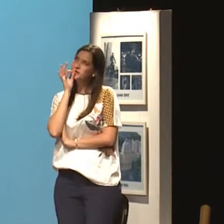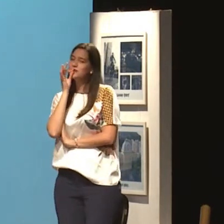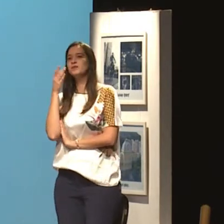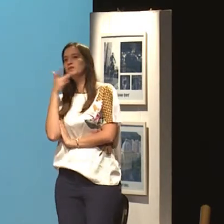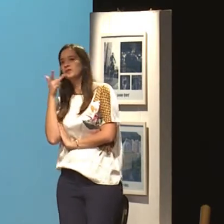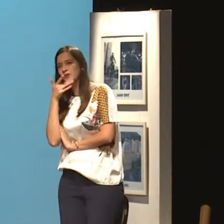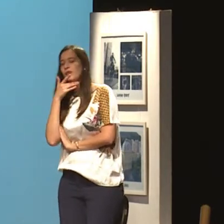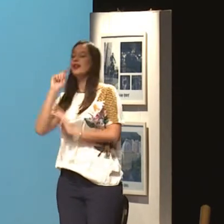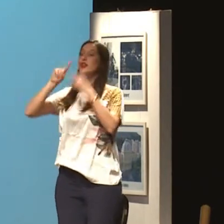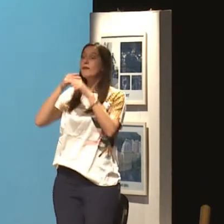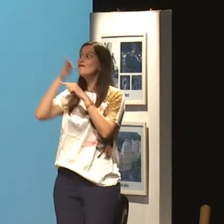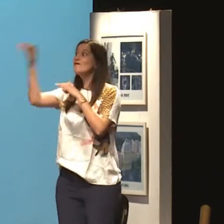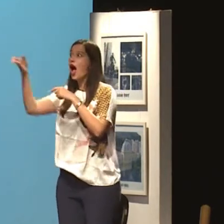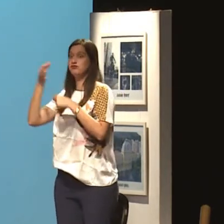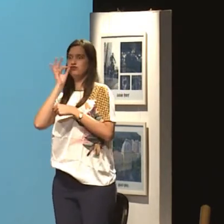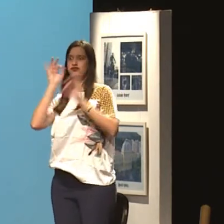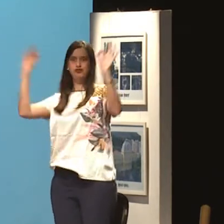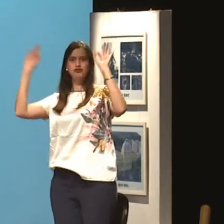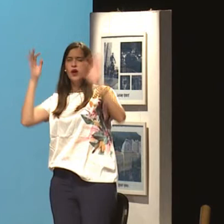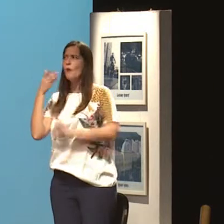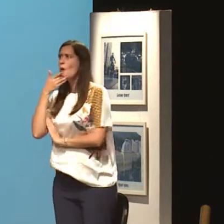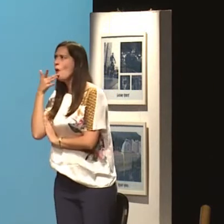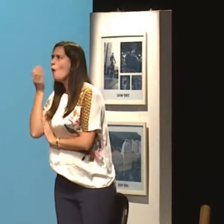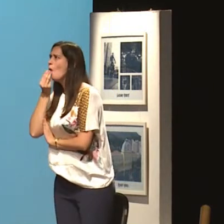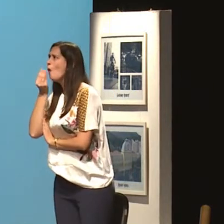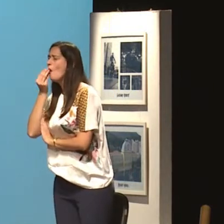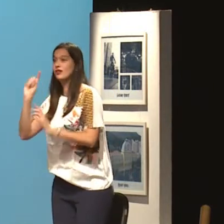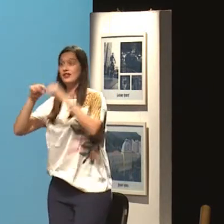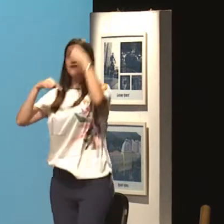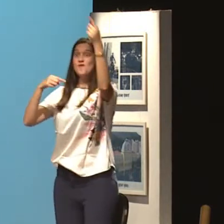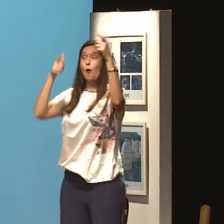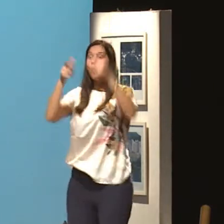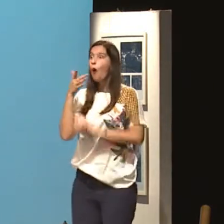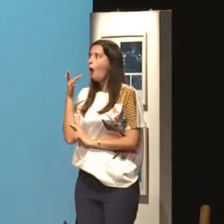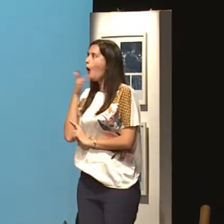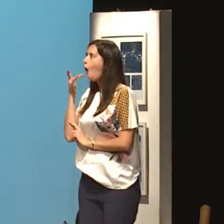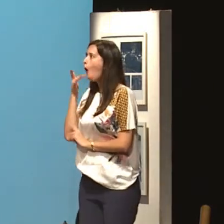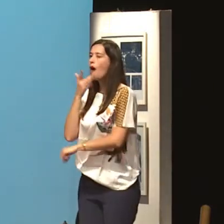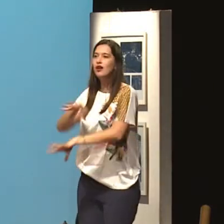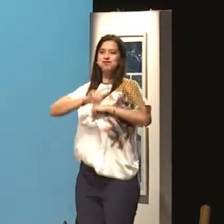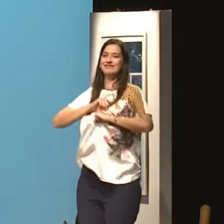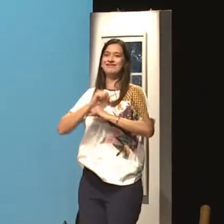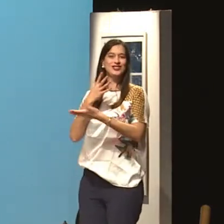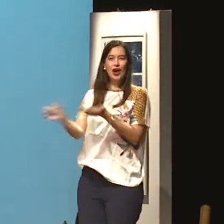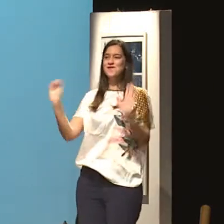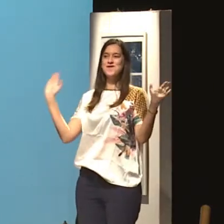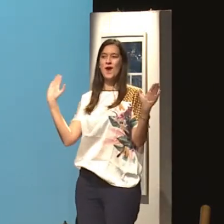exemplo, vai tomar um café, vai num lugar onde o café é muito... Uma cafeteria chique, e numa